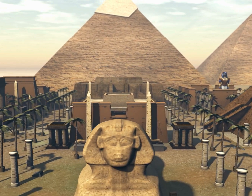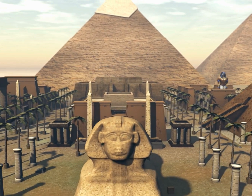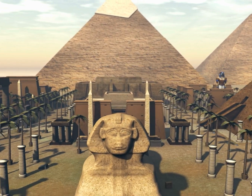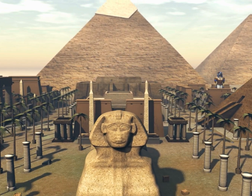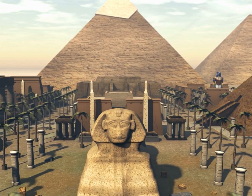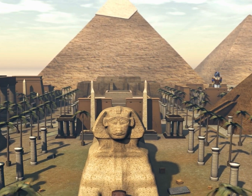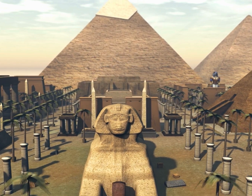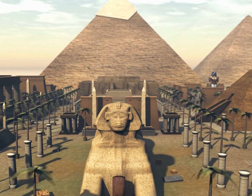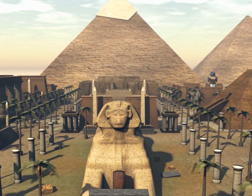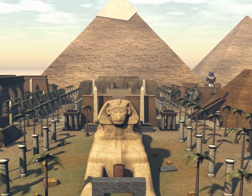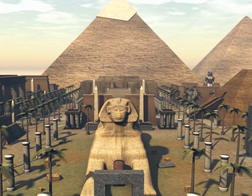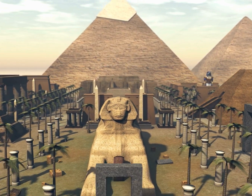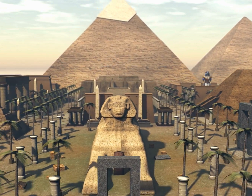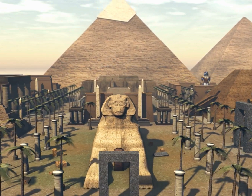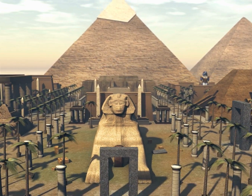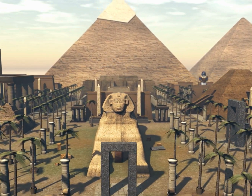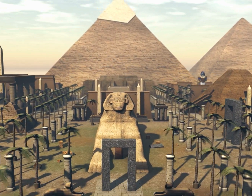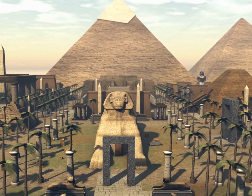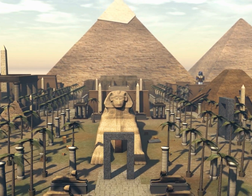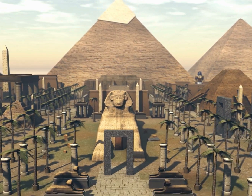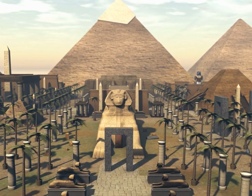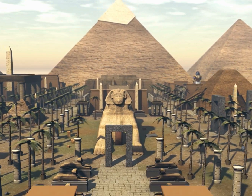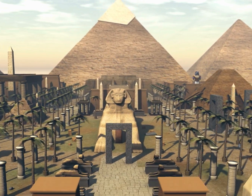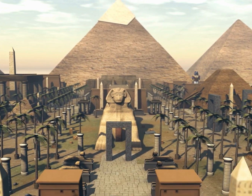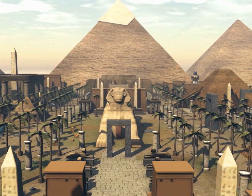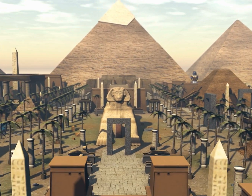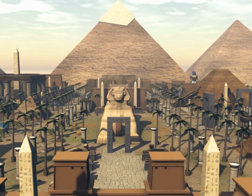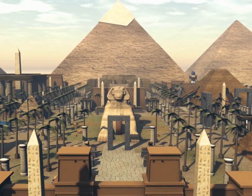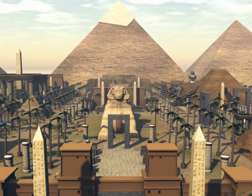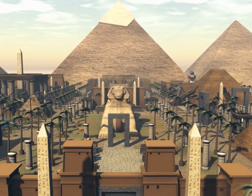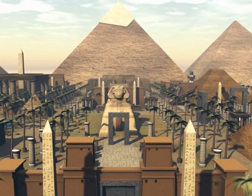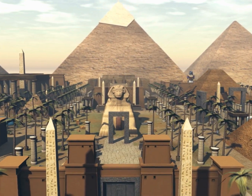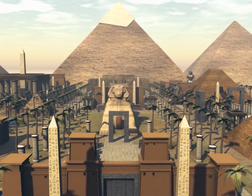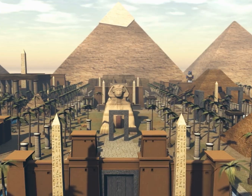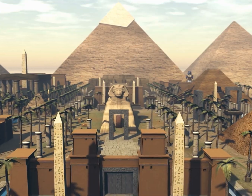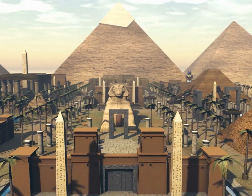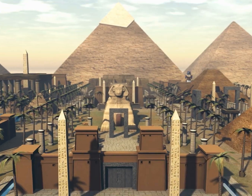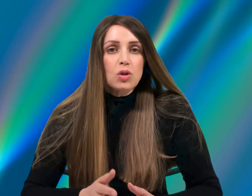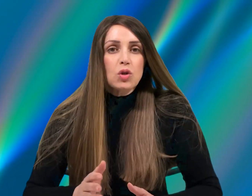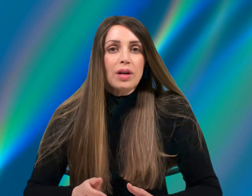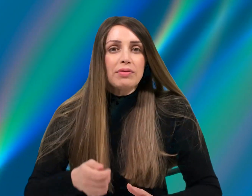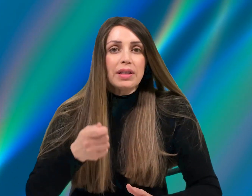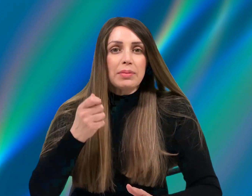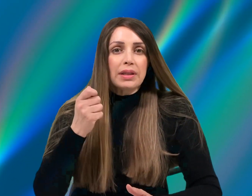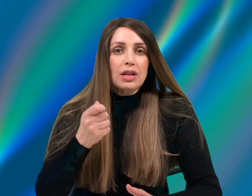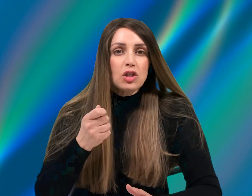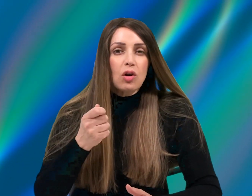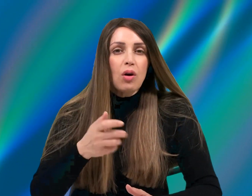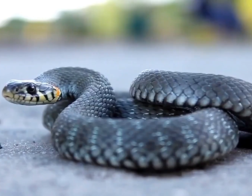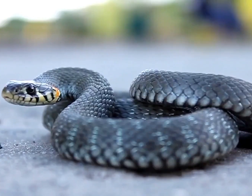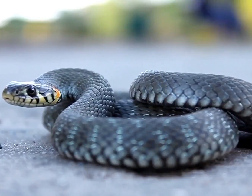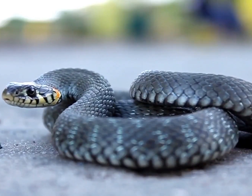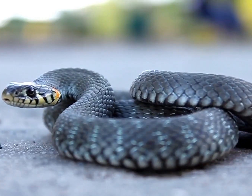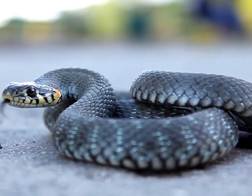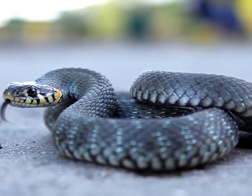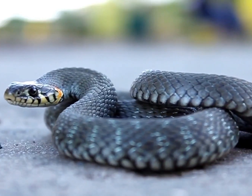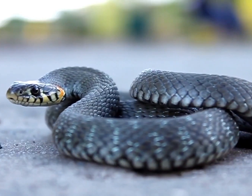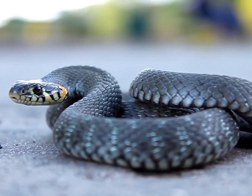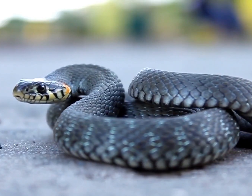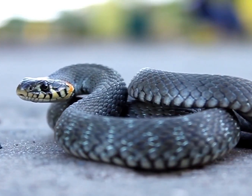תשלח את עם ישראל למצרים. פרעו לא מתרגש, והאהרון שולף את המטה שלו והמטה הופך